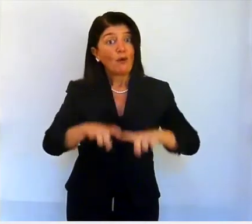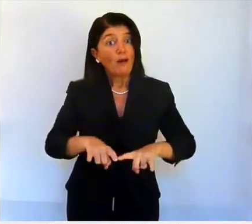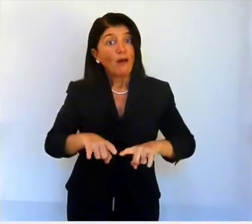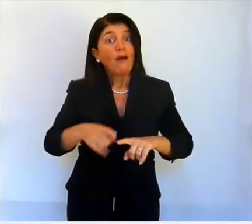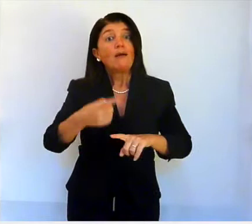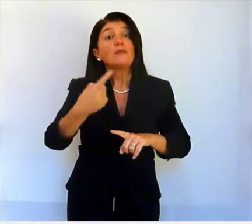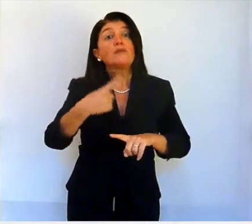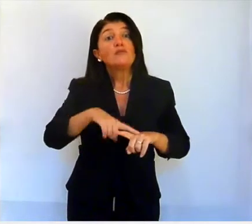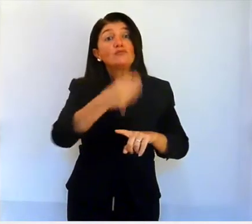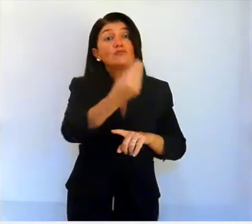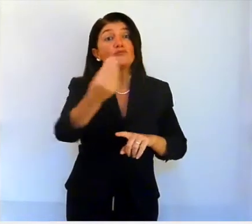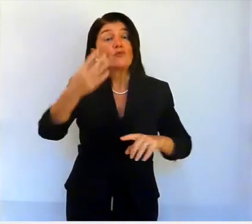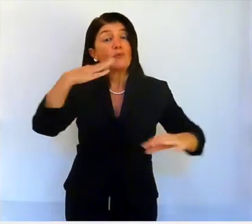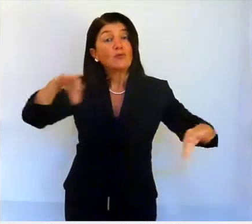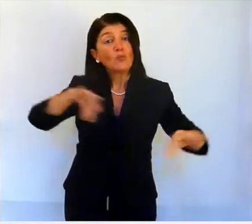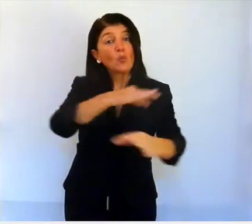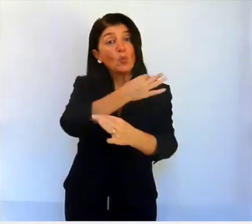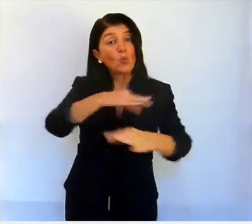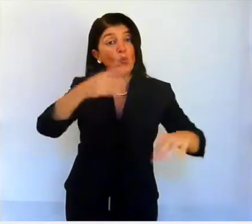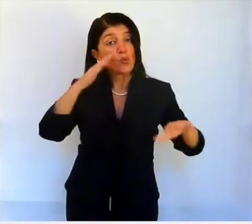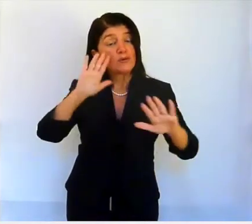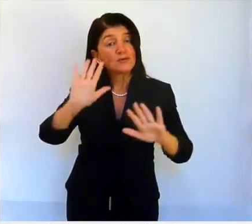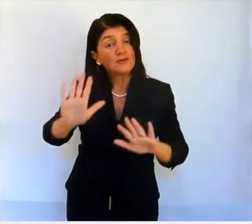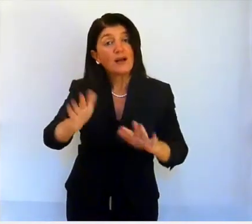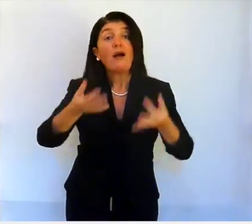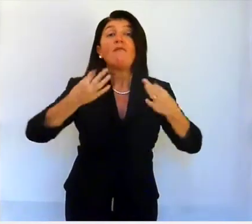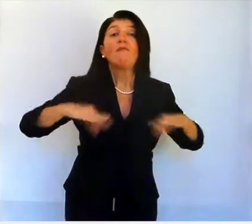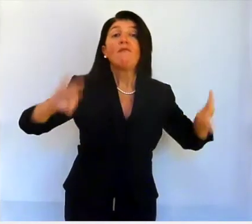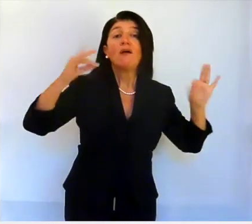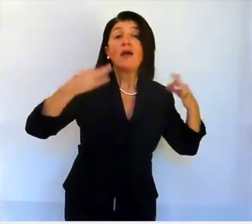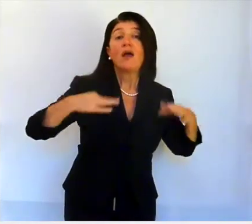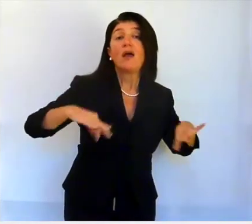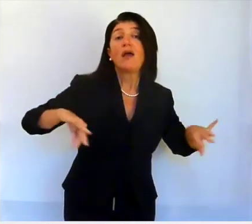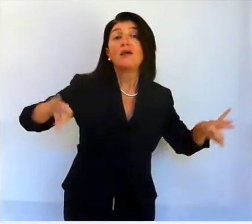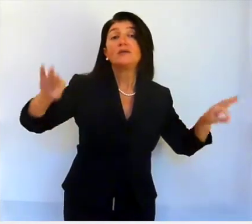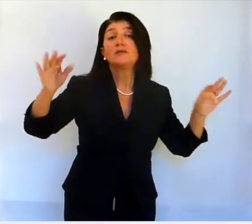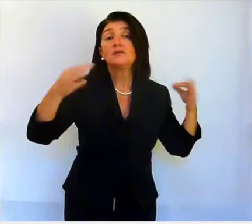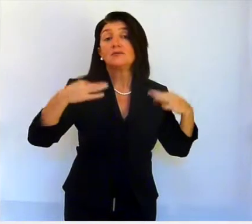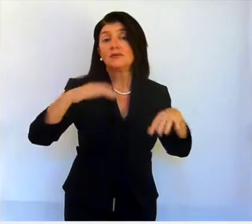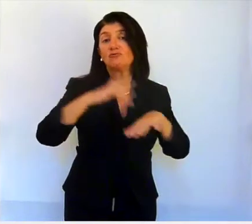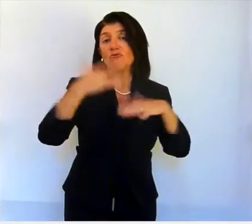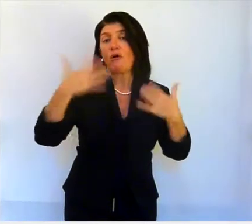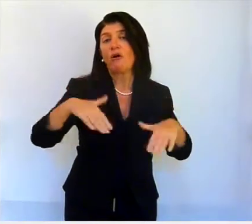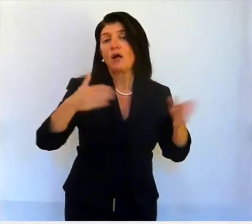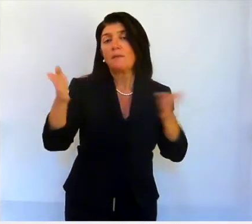strumenti musicali e abiti indossati in epoca imperiale,